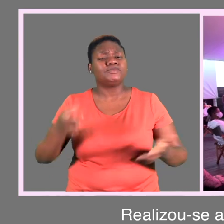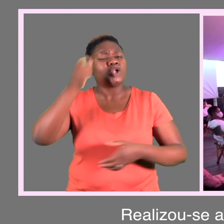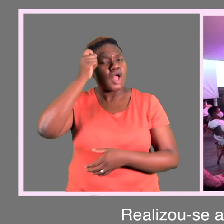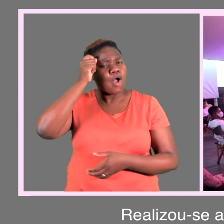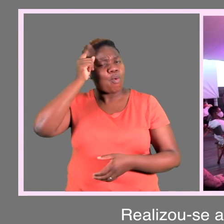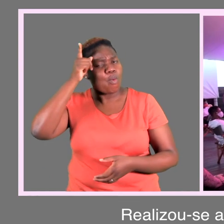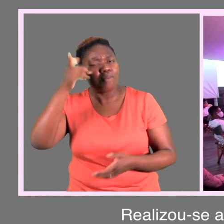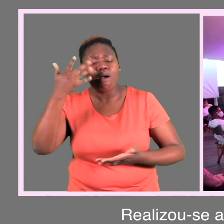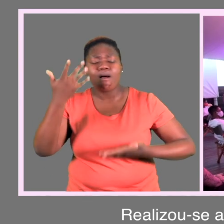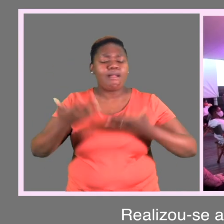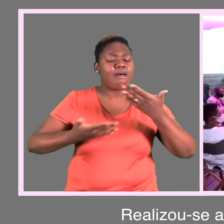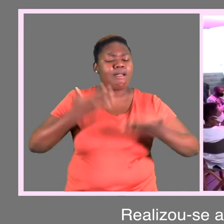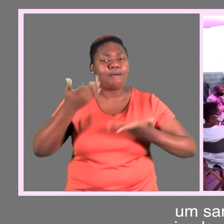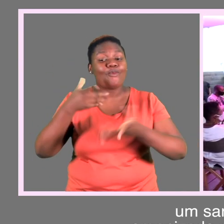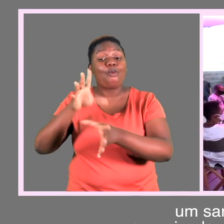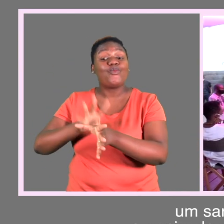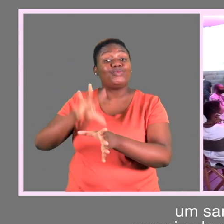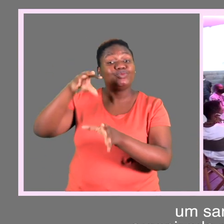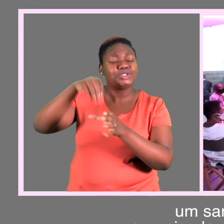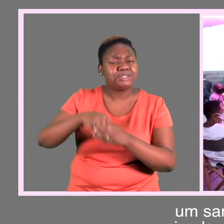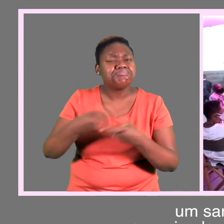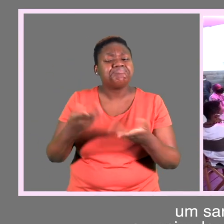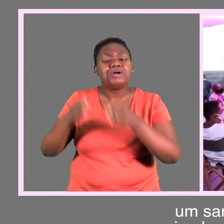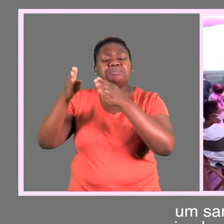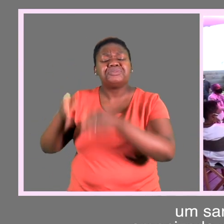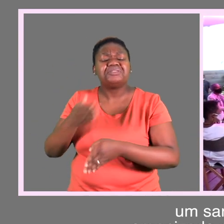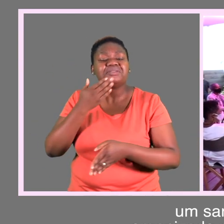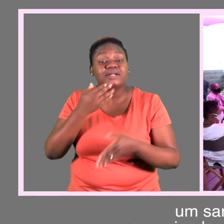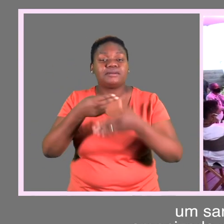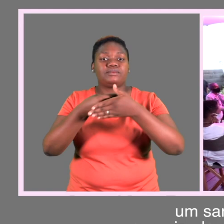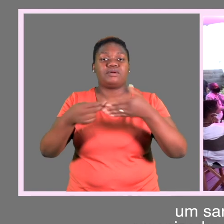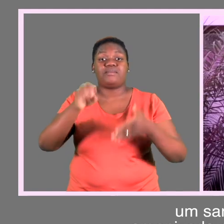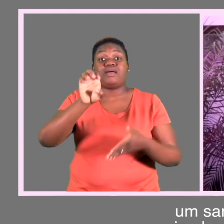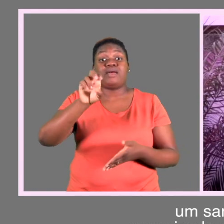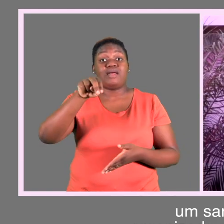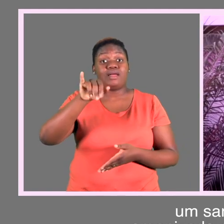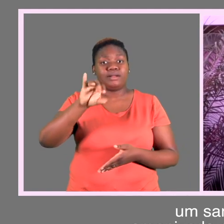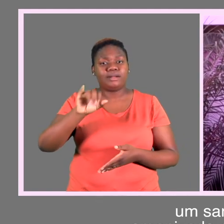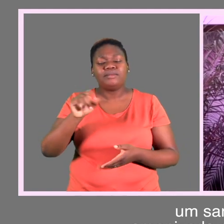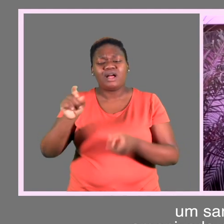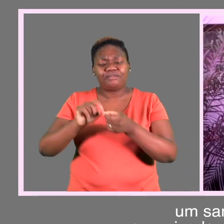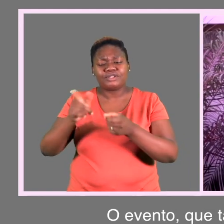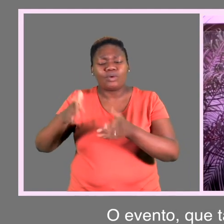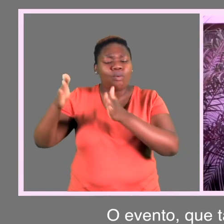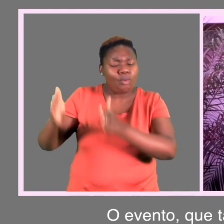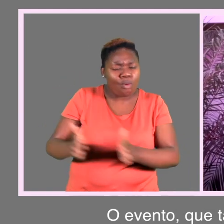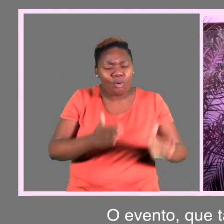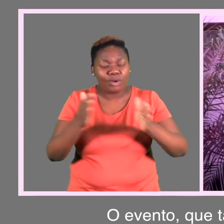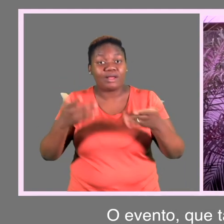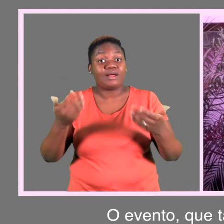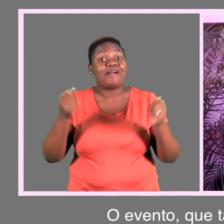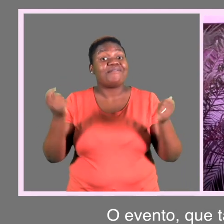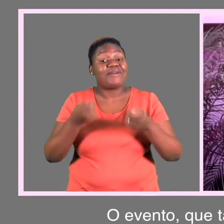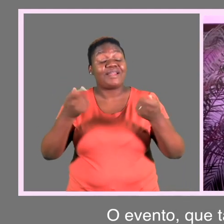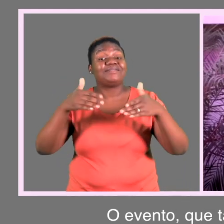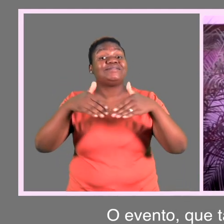Realizou-se a quarta edição do Incluarte, um sarau cultural inclusivo organizado pela poetisa Enelipanga. O evento, que